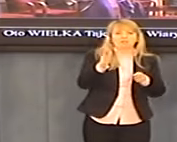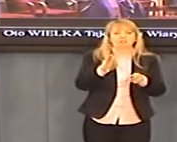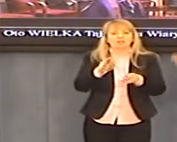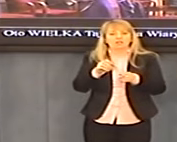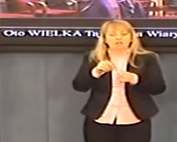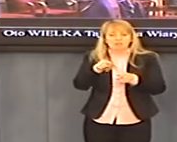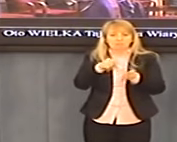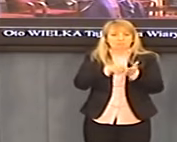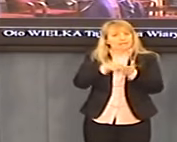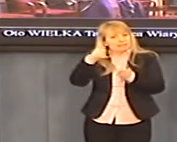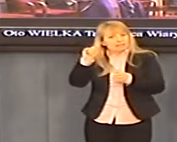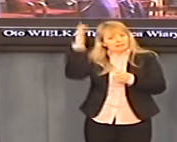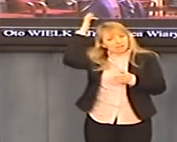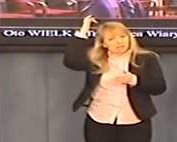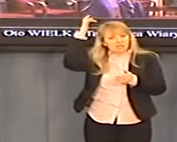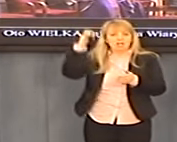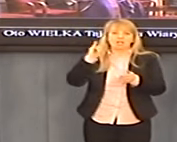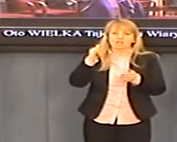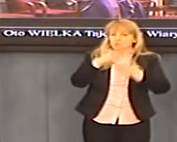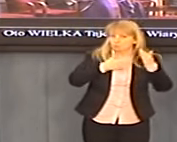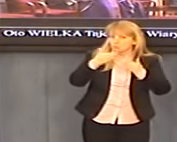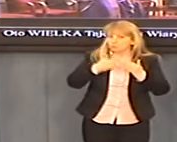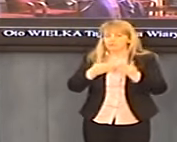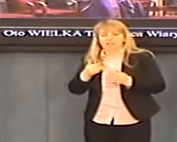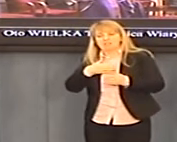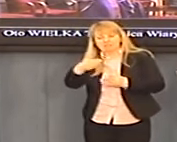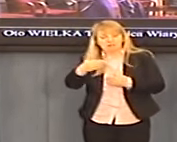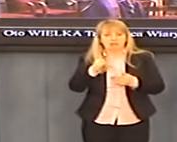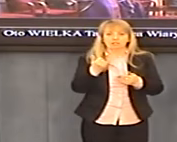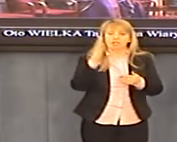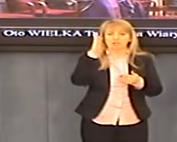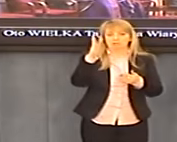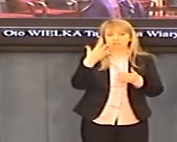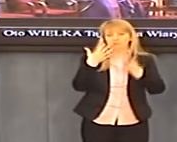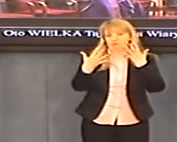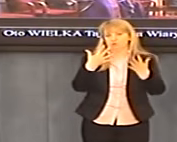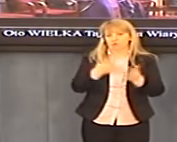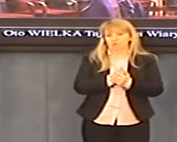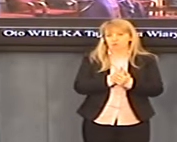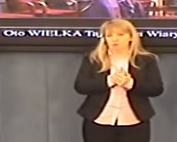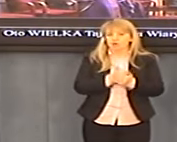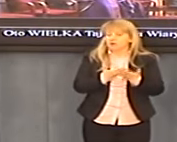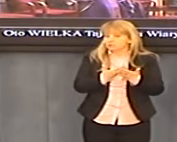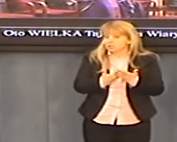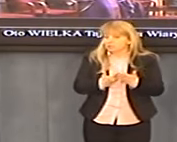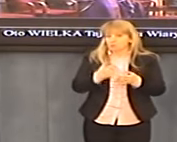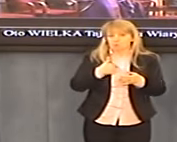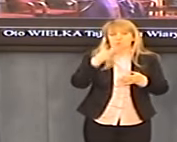wyprawy, budując plebanie, kościoły na wschodzie, na Białorusi, na Ukrainie i w Rosji.